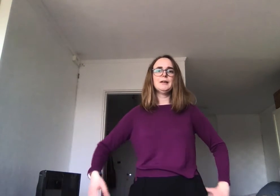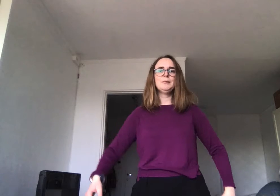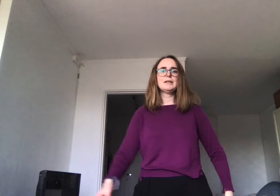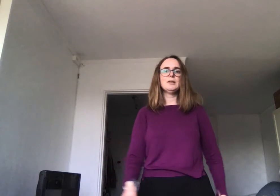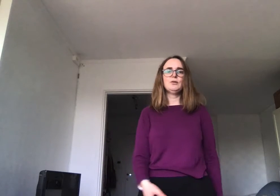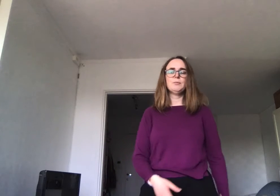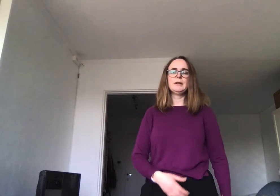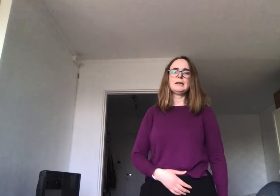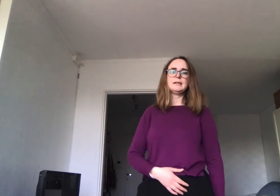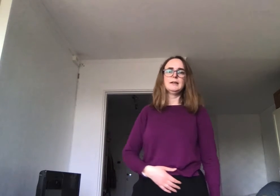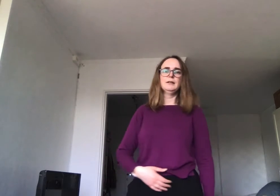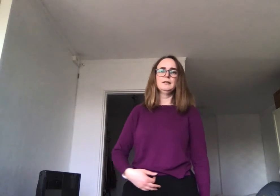nesa og ut på en S.